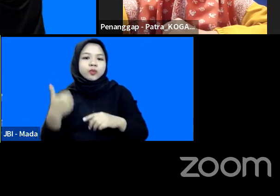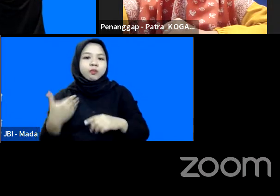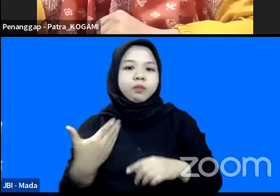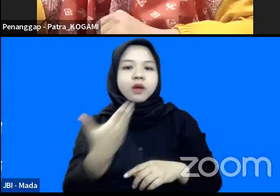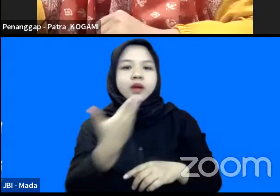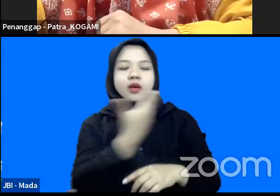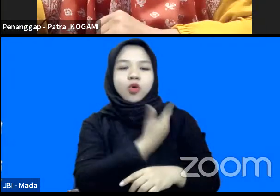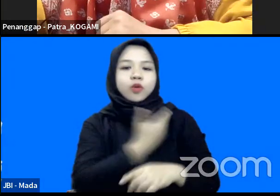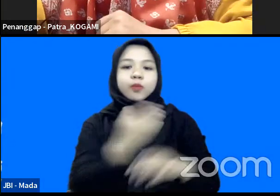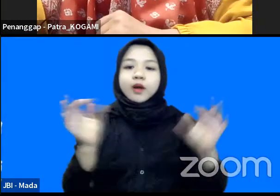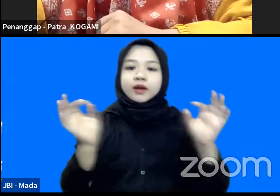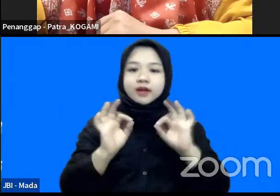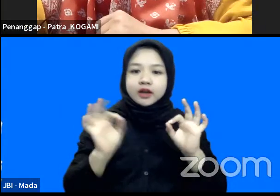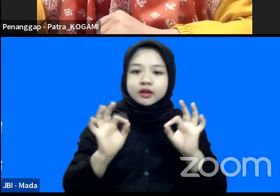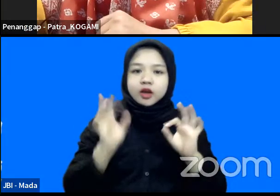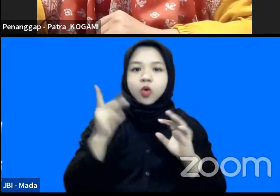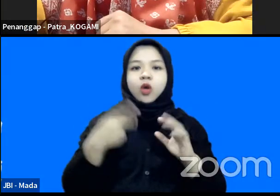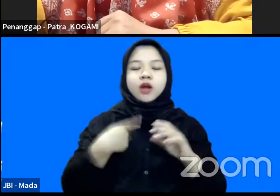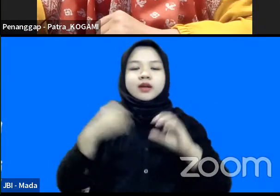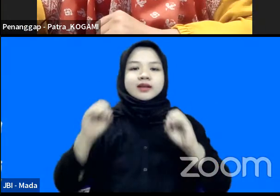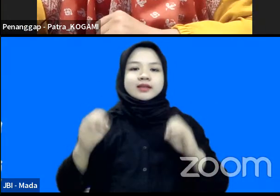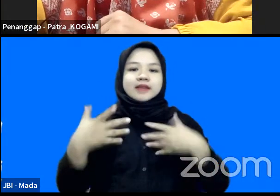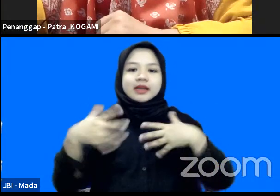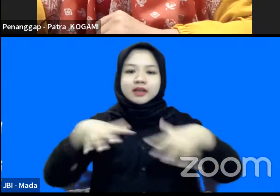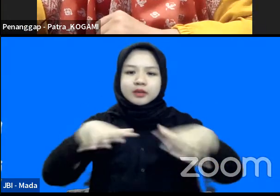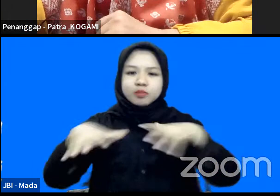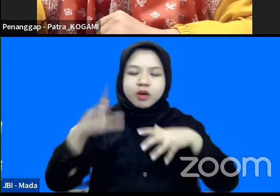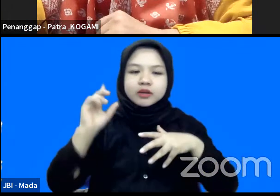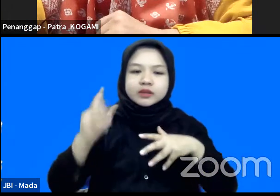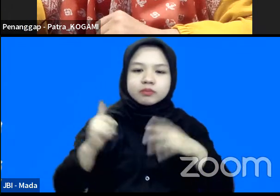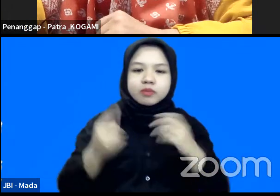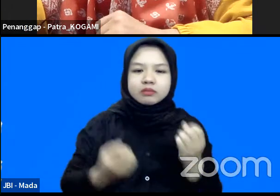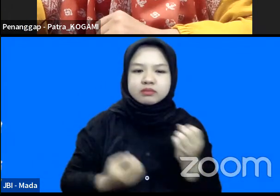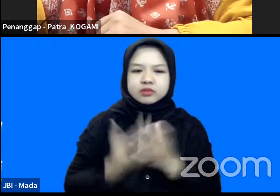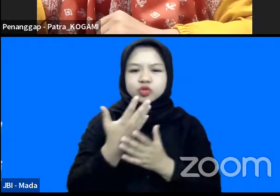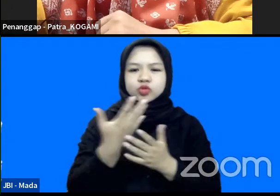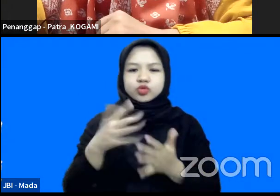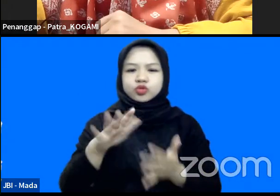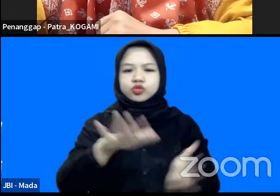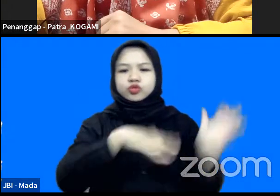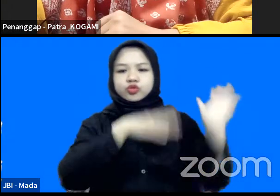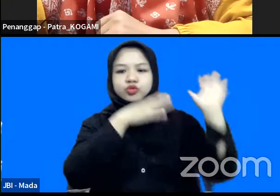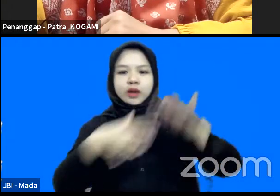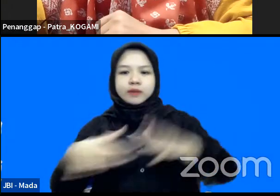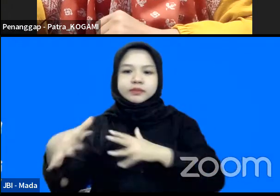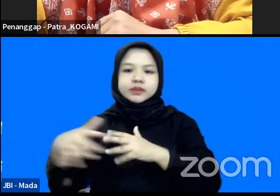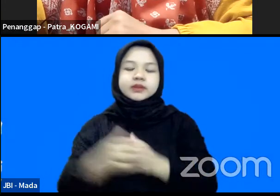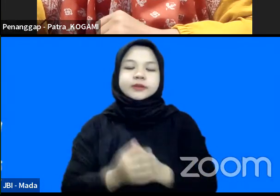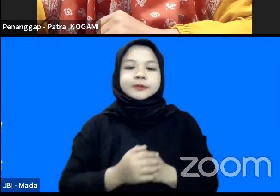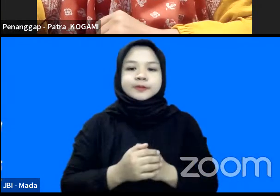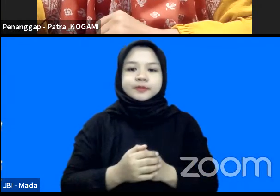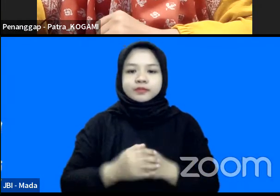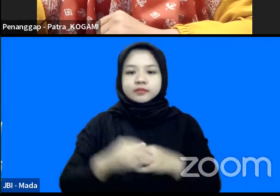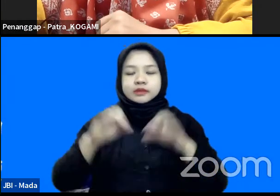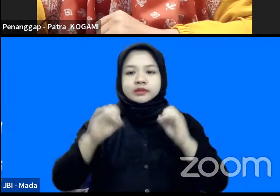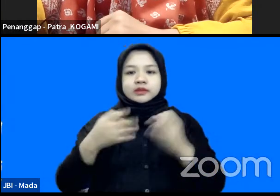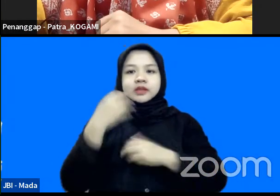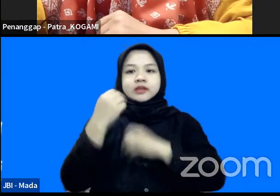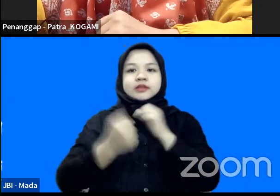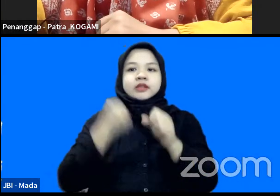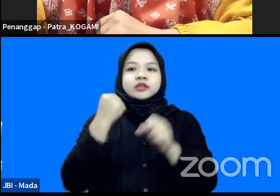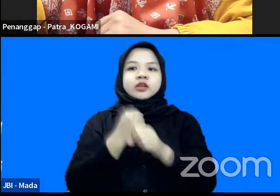kejadian gempa bumi yang memicu tsunami dan untuk kejadian di tahun